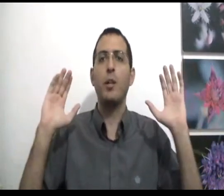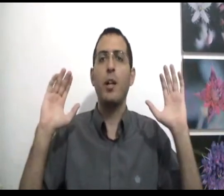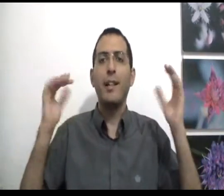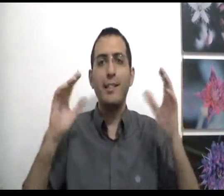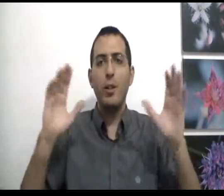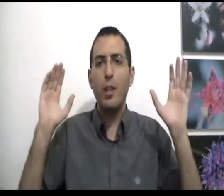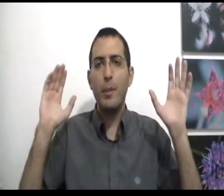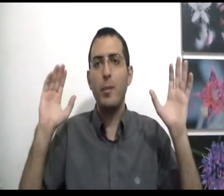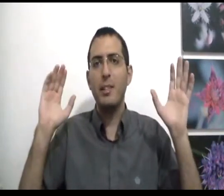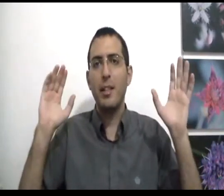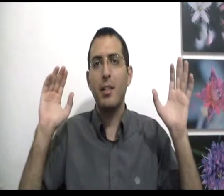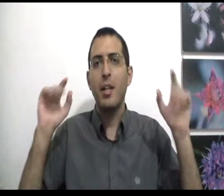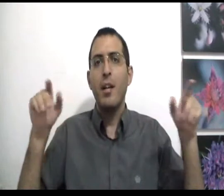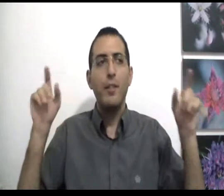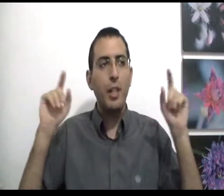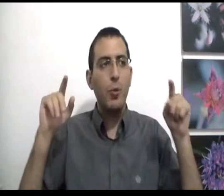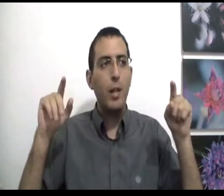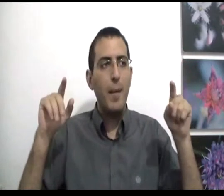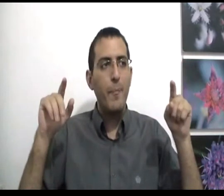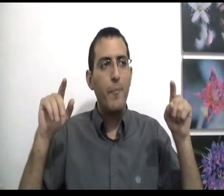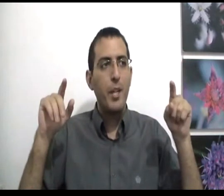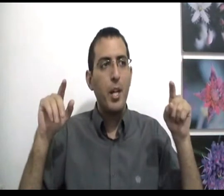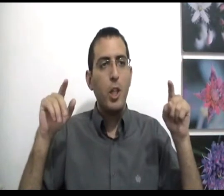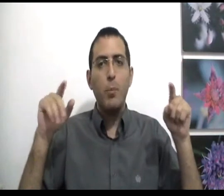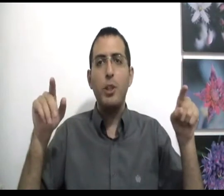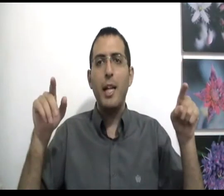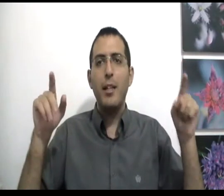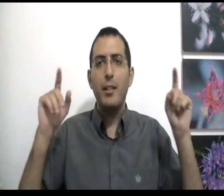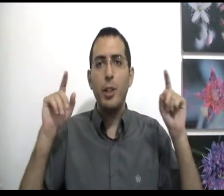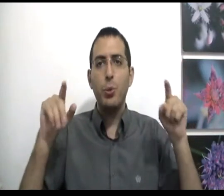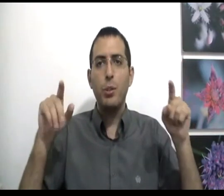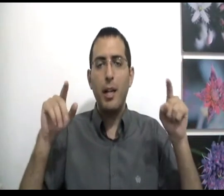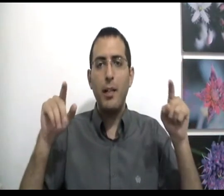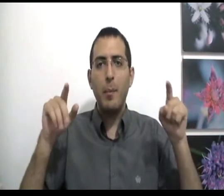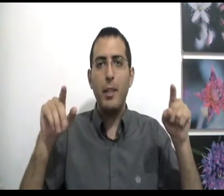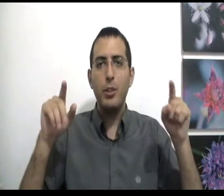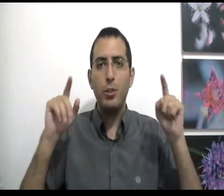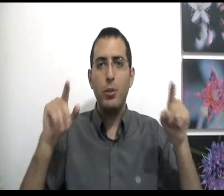כי זה לא יותר מאשר משחק ושיהיה לכולם יום של ישות אחת ממש תודה